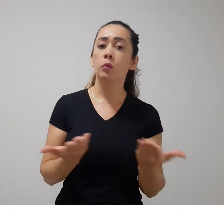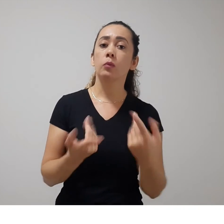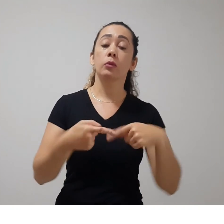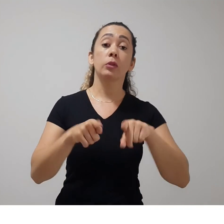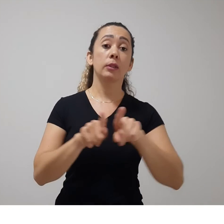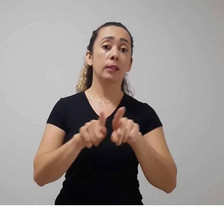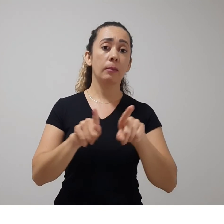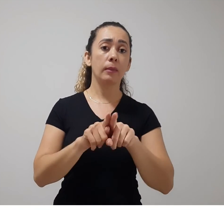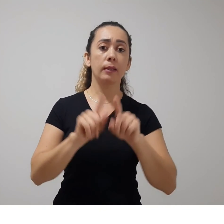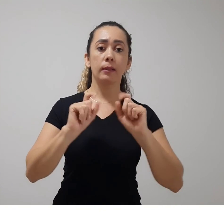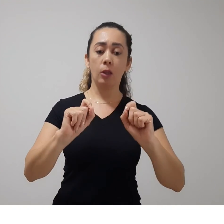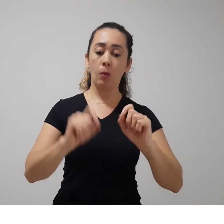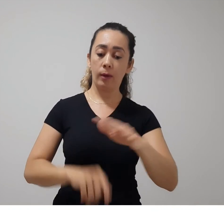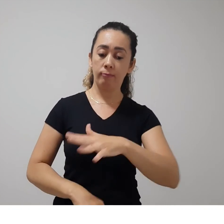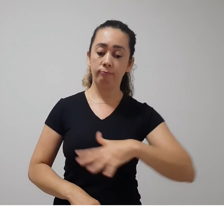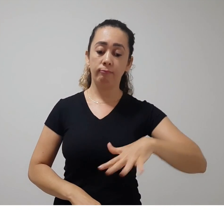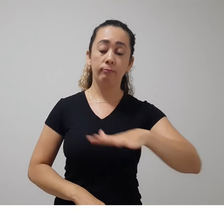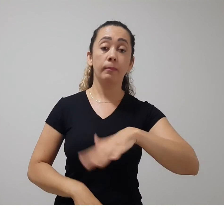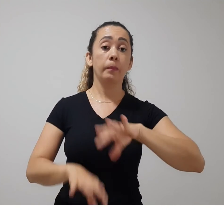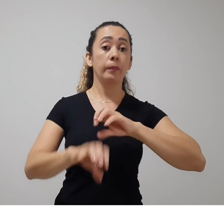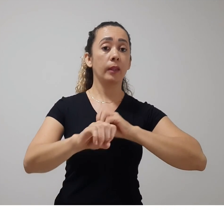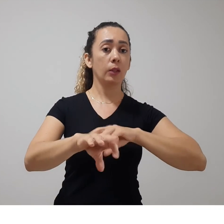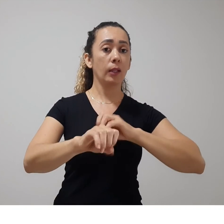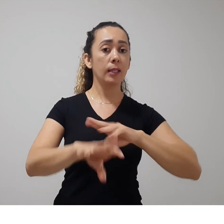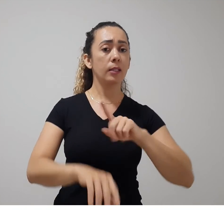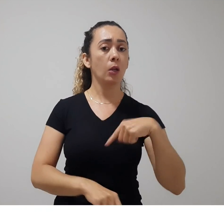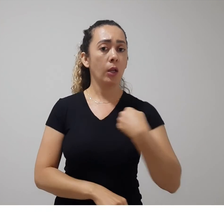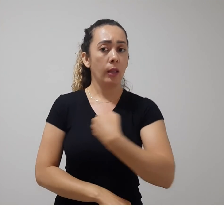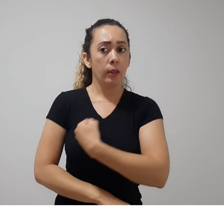no meio educativo, a gente se surpreenda